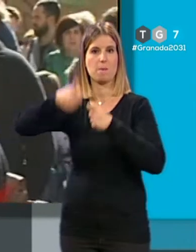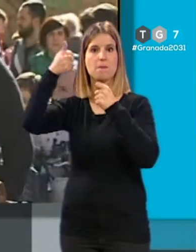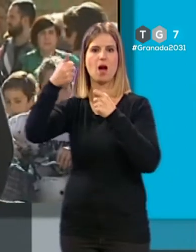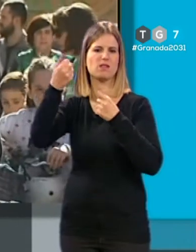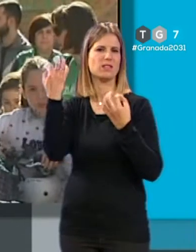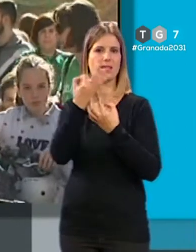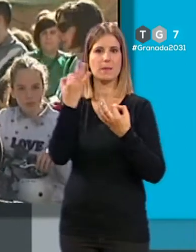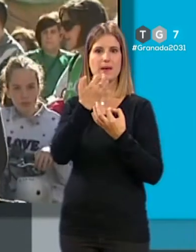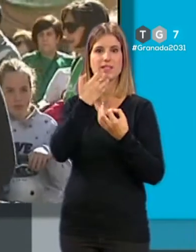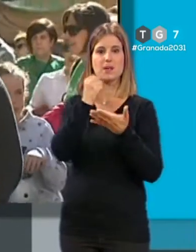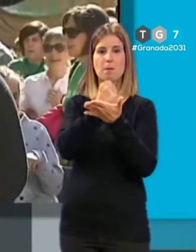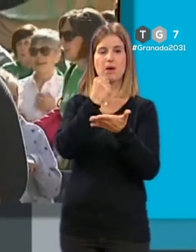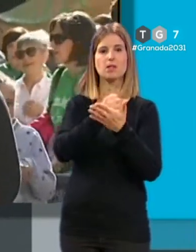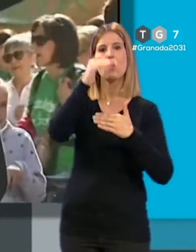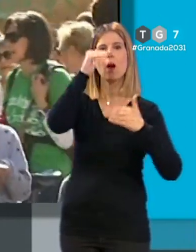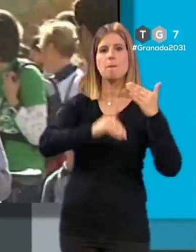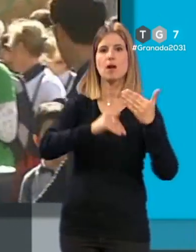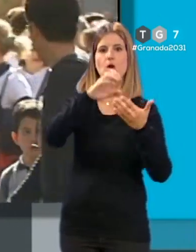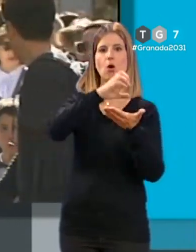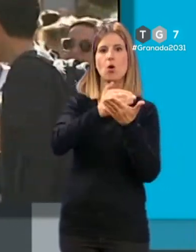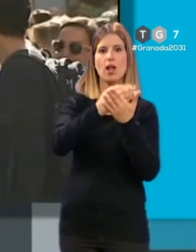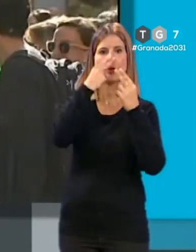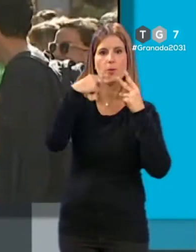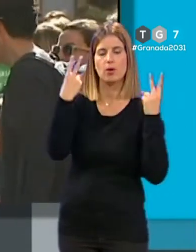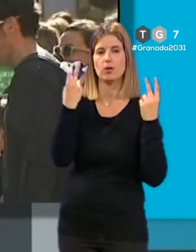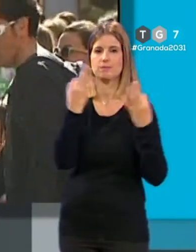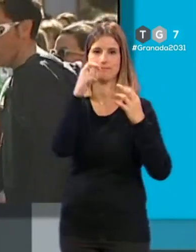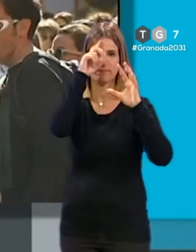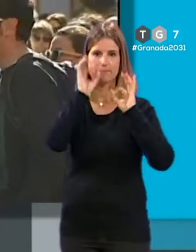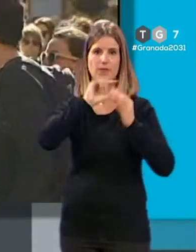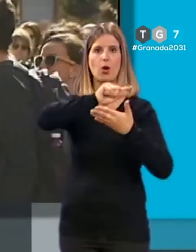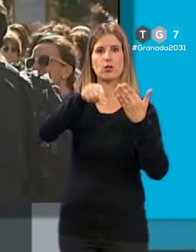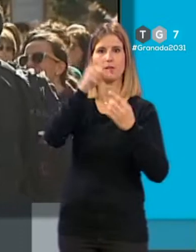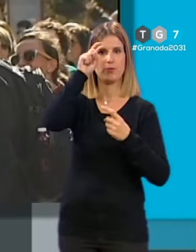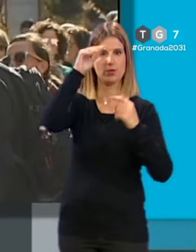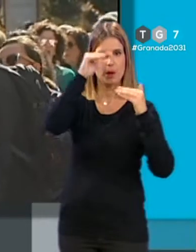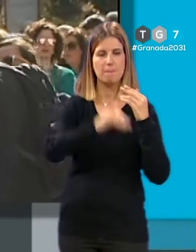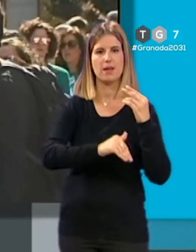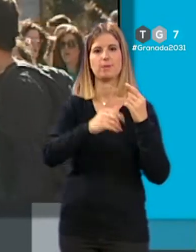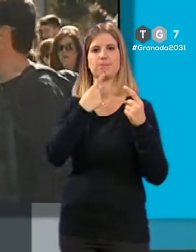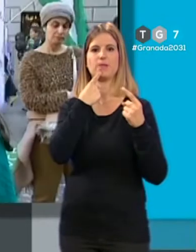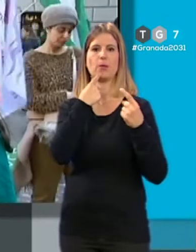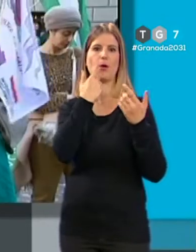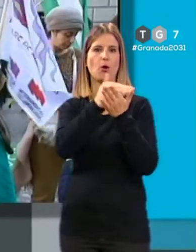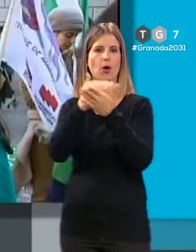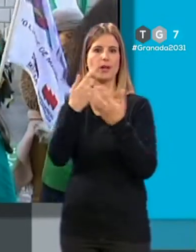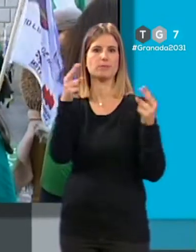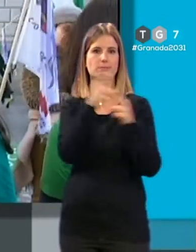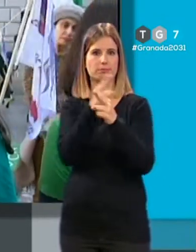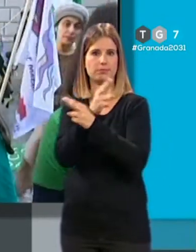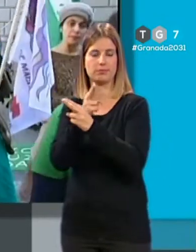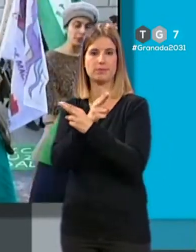¿qué pasará si hay menos matrícula en los de la pública? Pues evidentemente se contratarán menos profesores y se cerrarán unidades. Porque